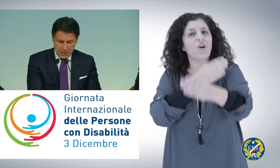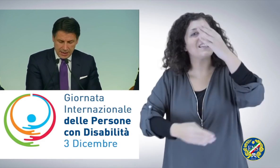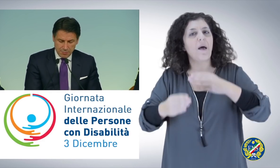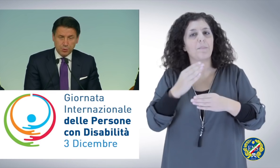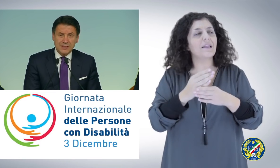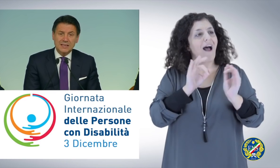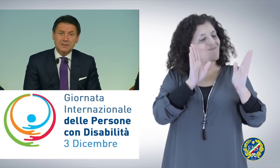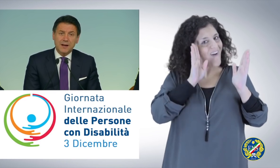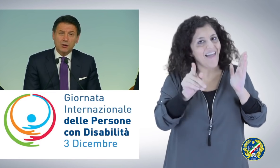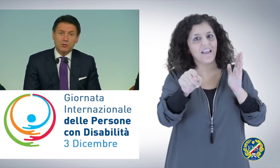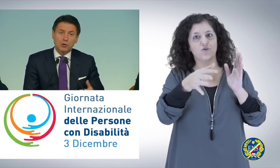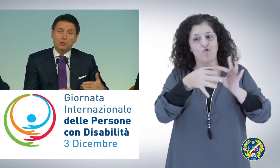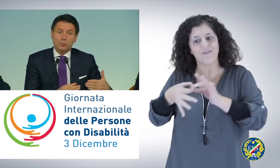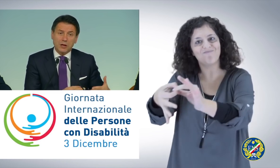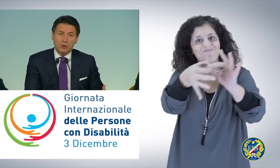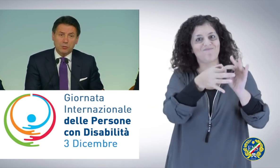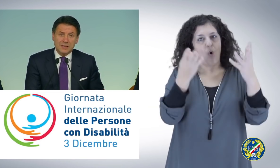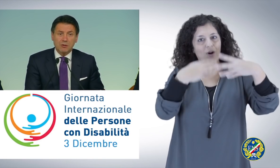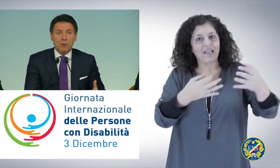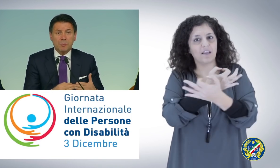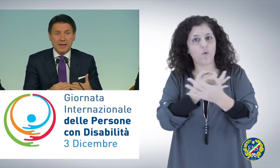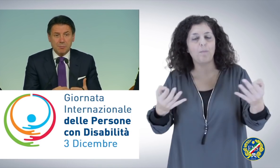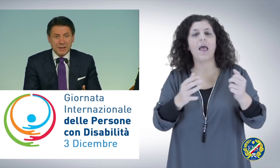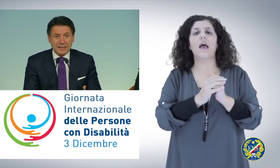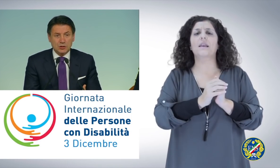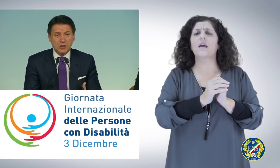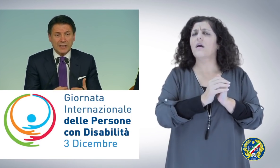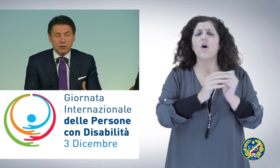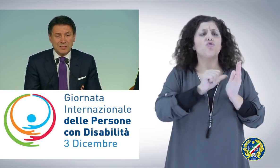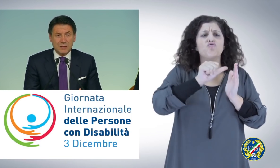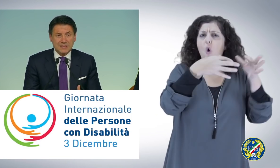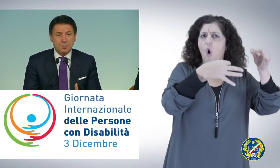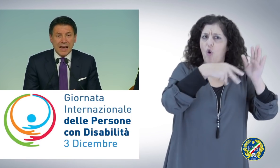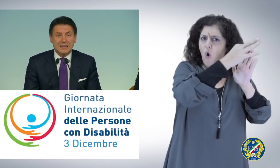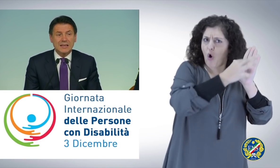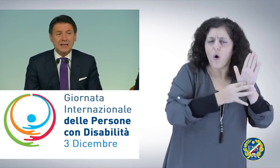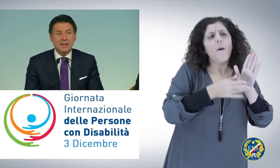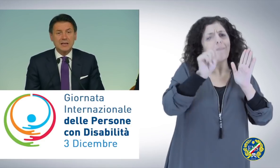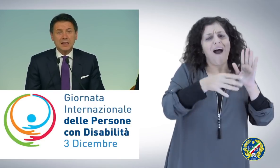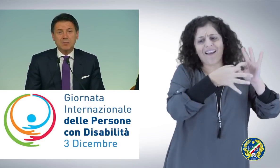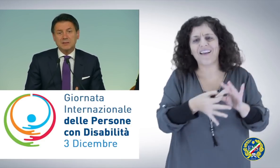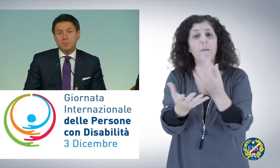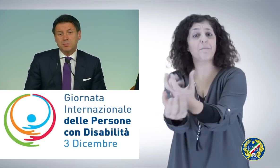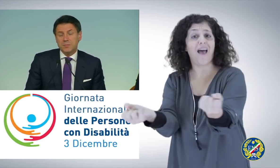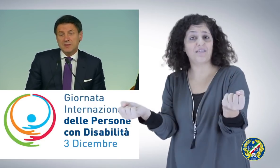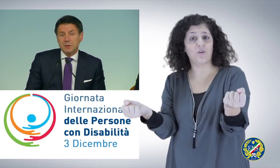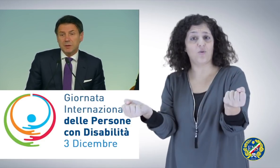E' importante farlo non solo sul piano normativo, ma per le implicazioni e le conseguenze pratiche. Ma se mi